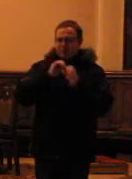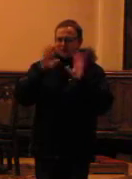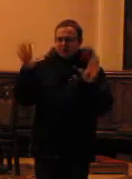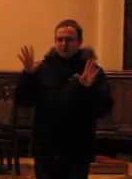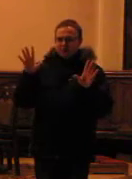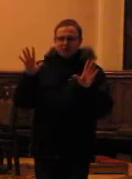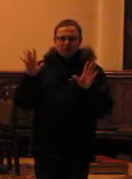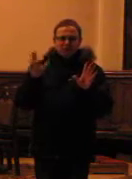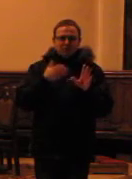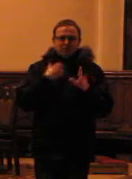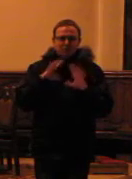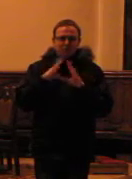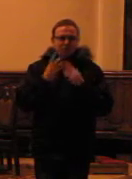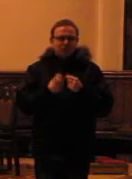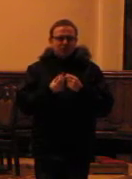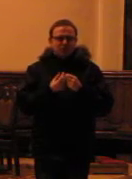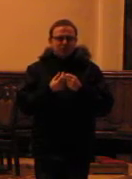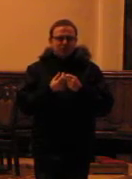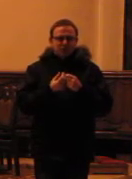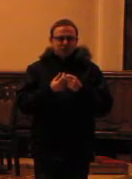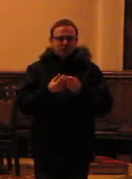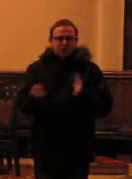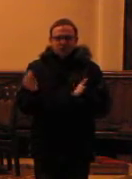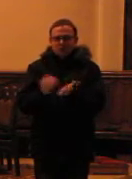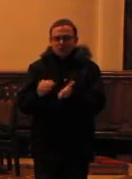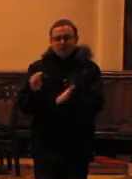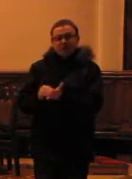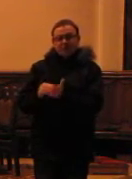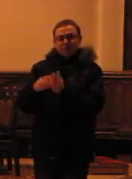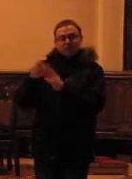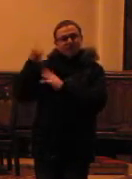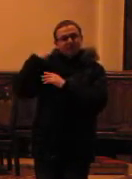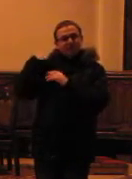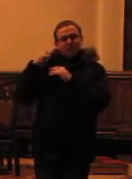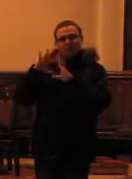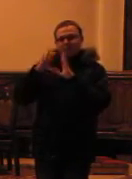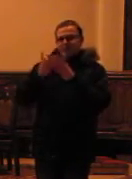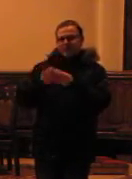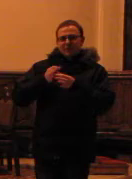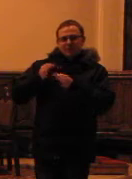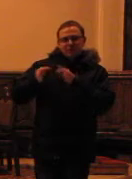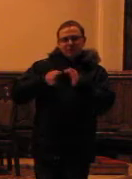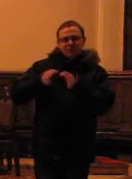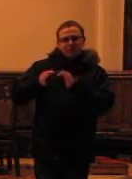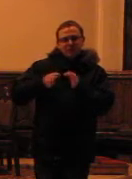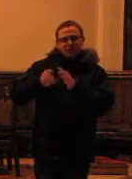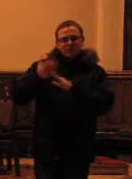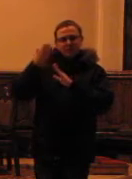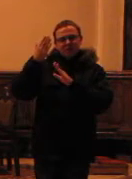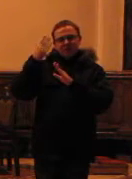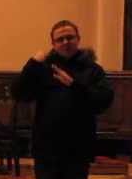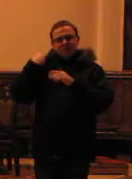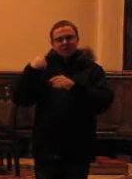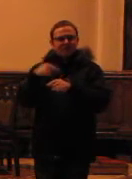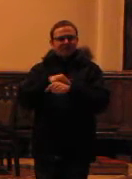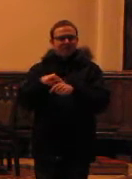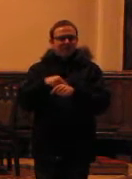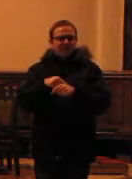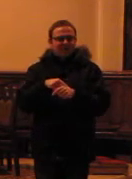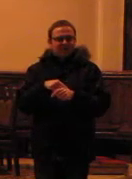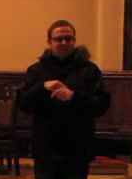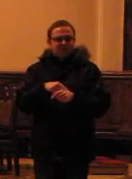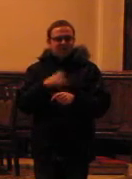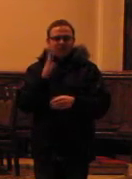nie ciągłeś te wszystkie ogony za Tobą. Te wszystkie historie, te wszystkie zranienia. Po prostu